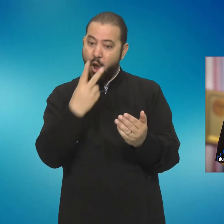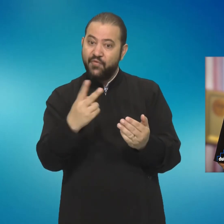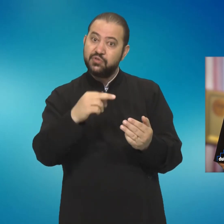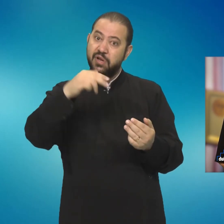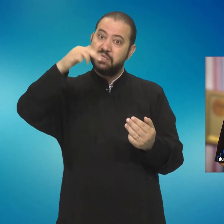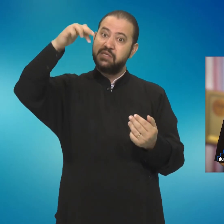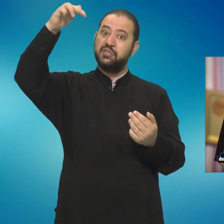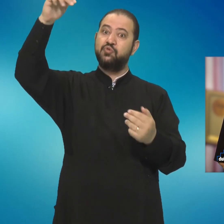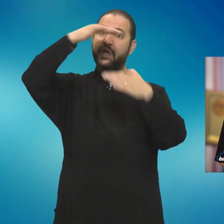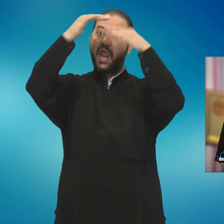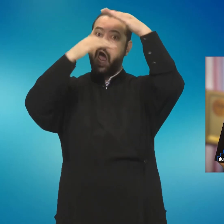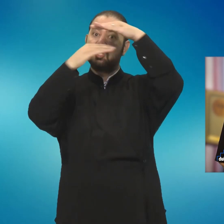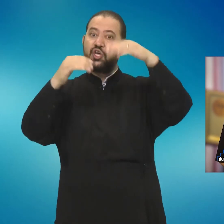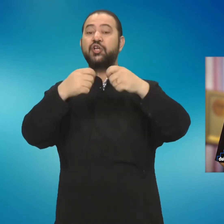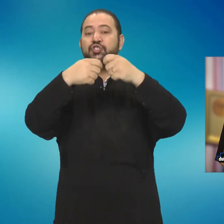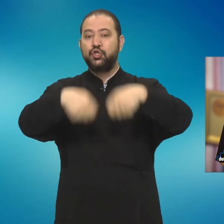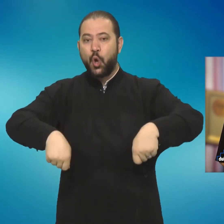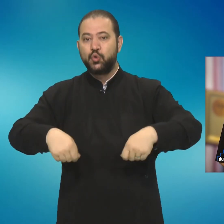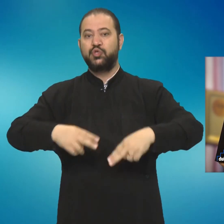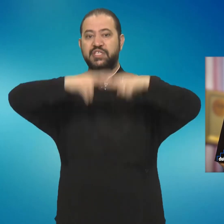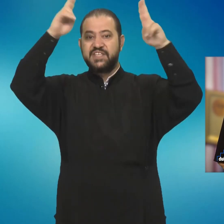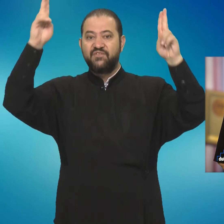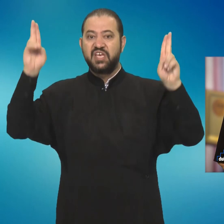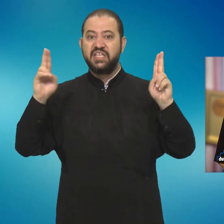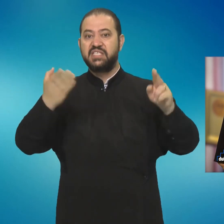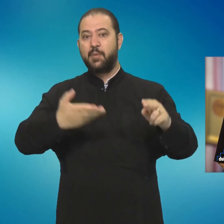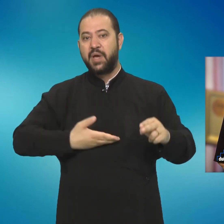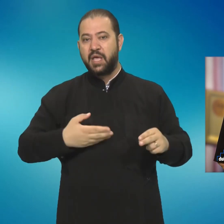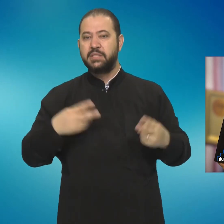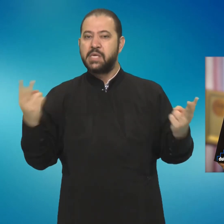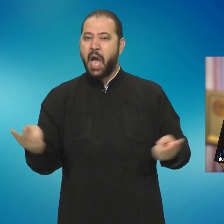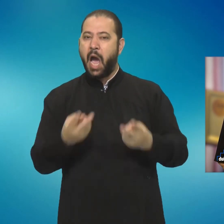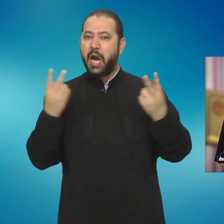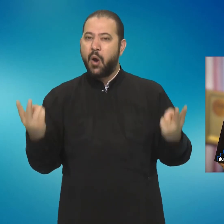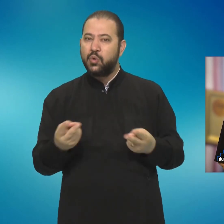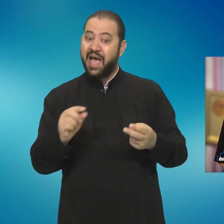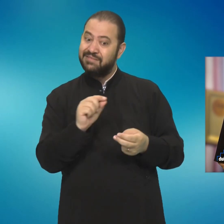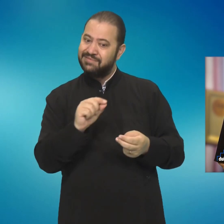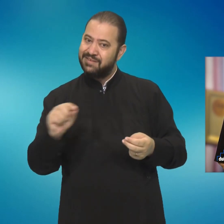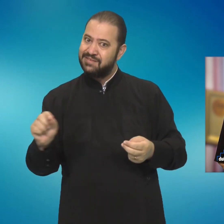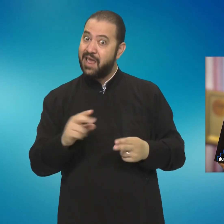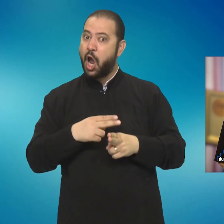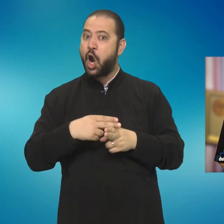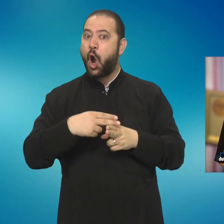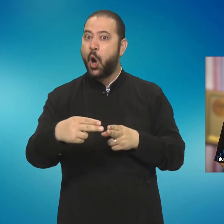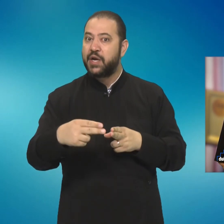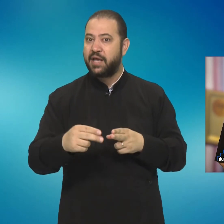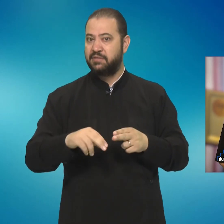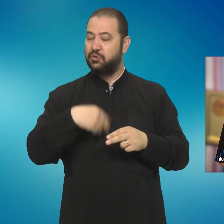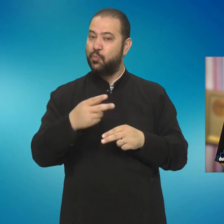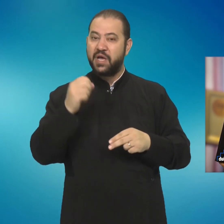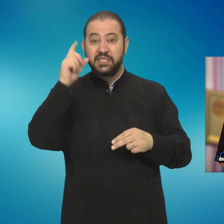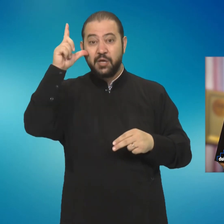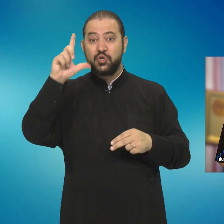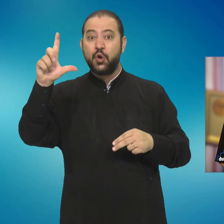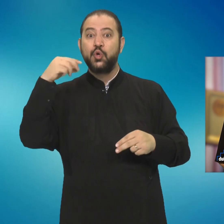înălțându-se la cer. Și totuși părinții sfinte biserici au căutat temei după înțelepciunea